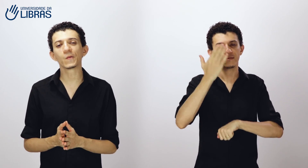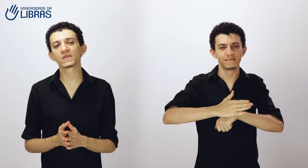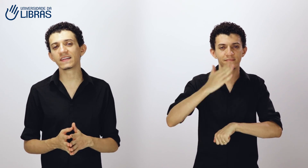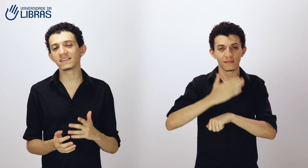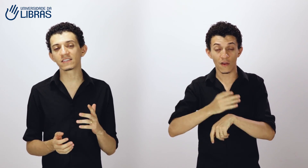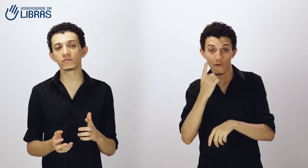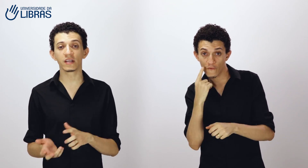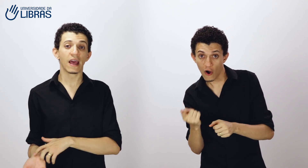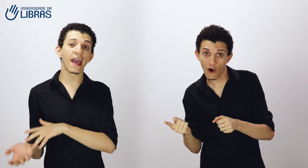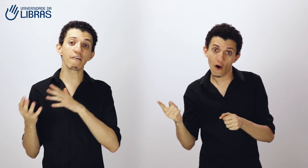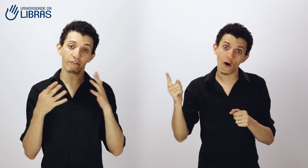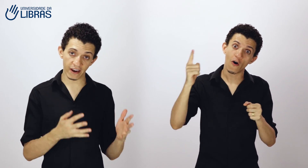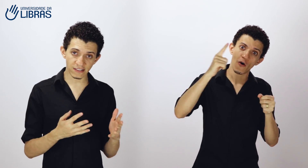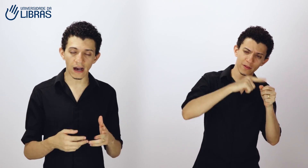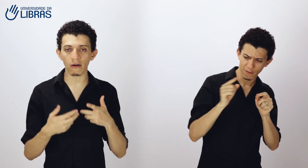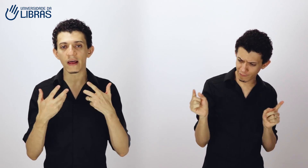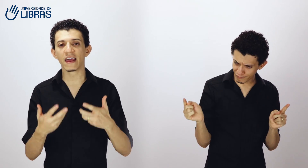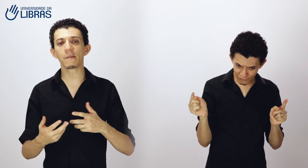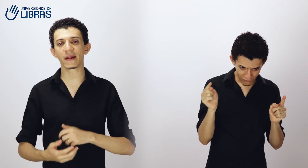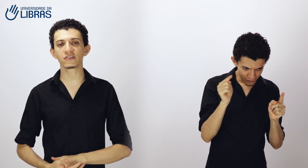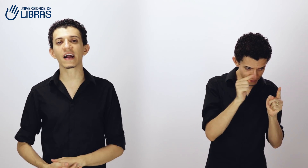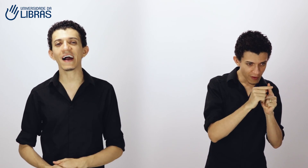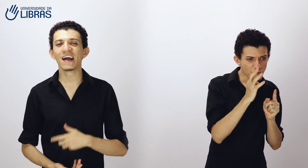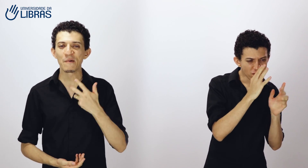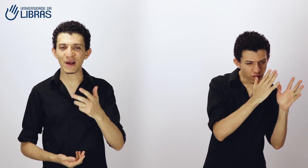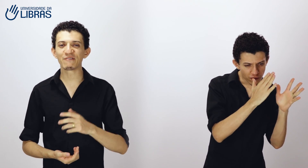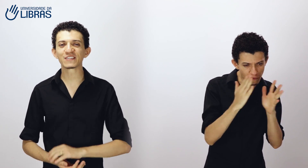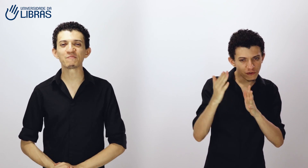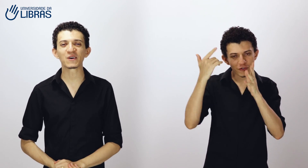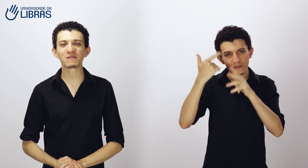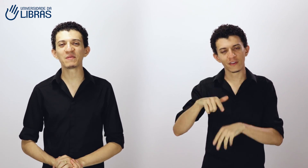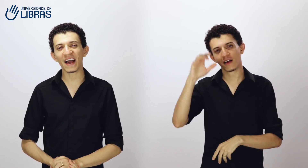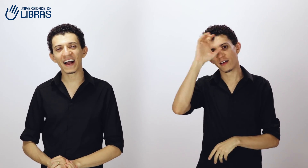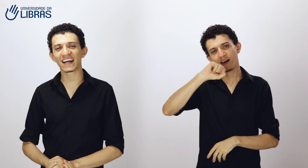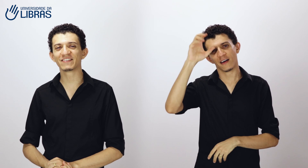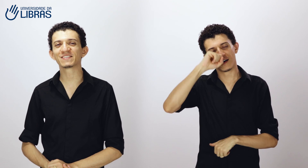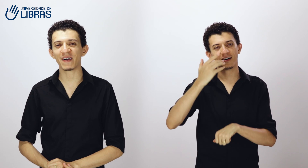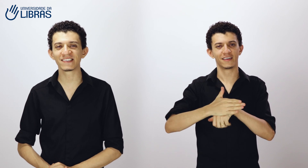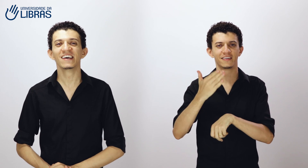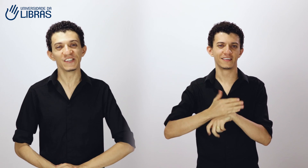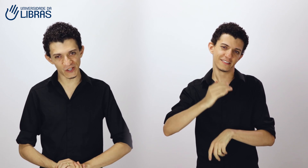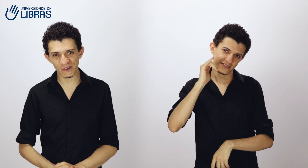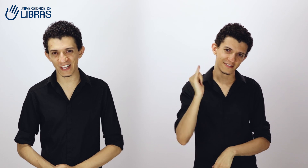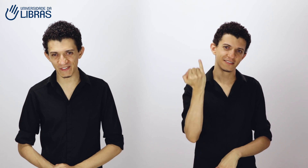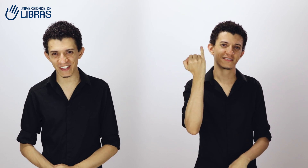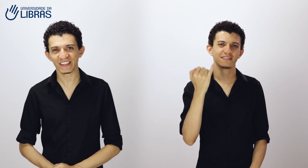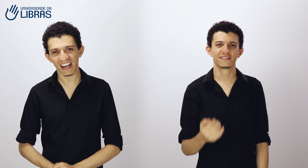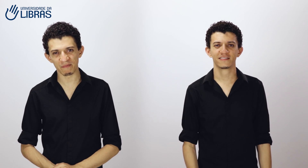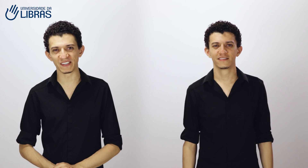essa oportunidade, então, de rever essa aula e praticar para que você possa ampliar cada vez mais seus conhecimentos da Libras.